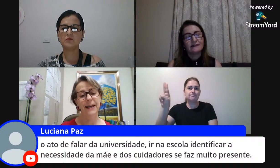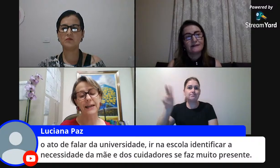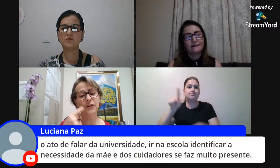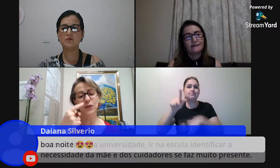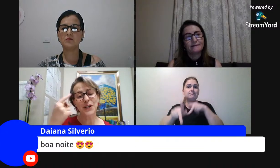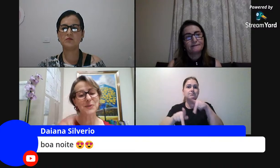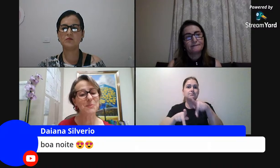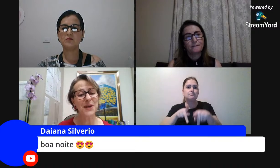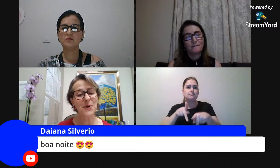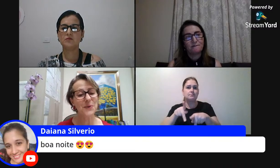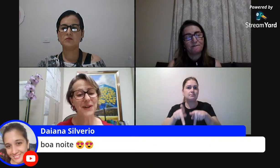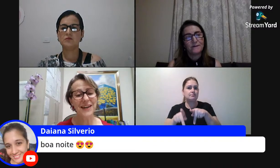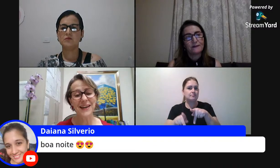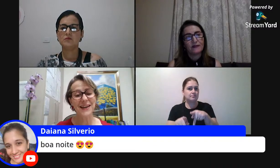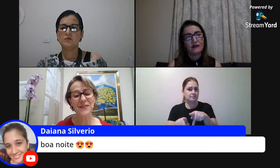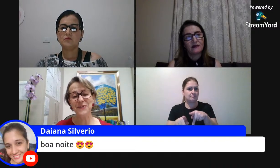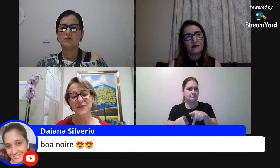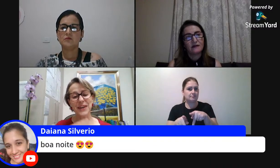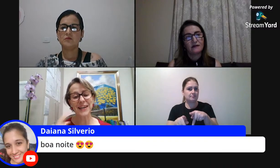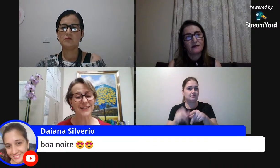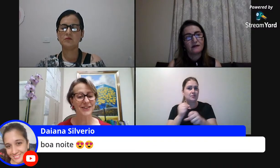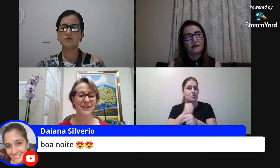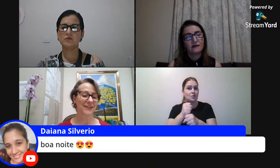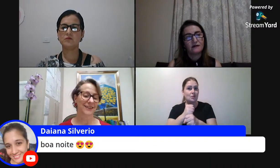né em 2020